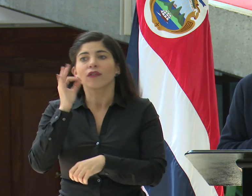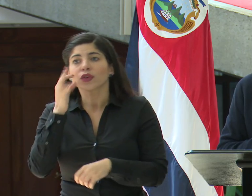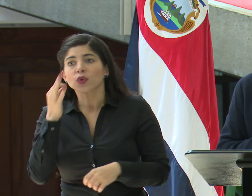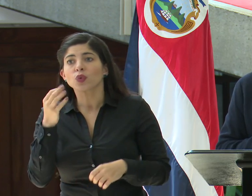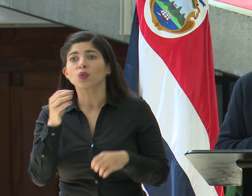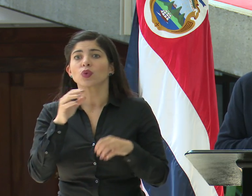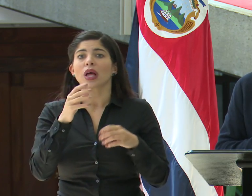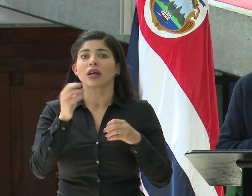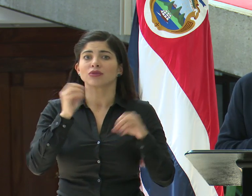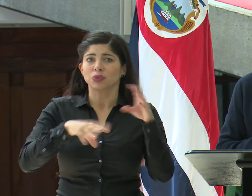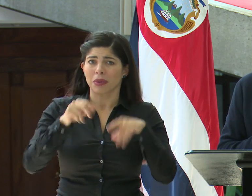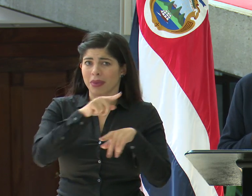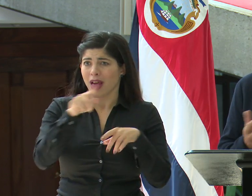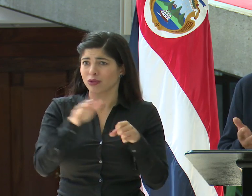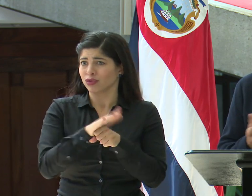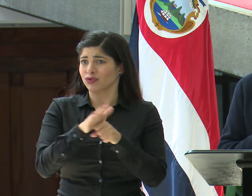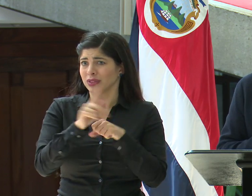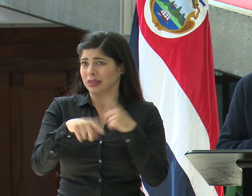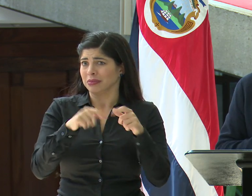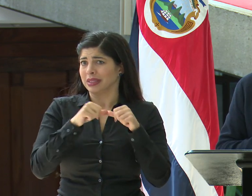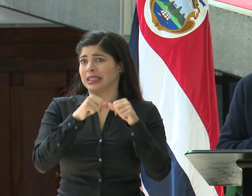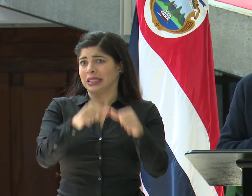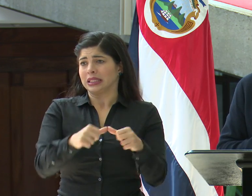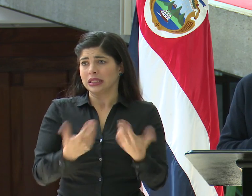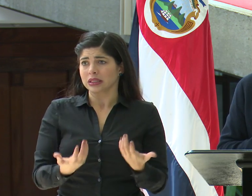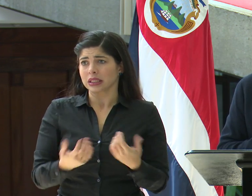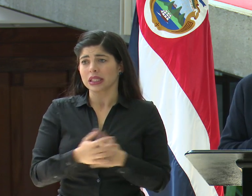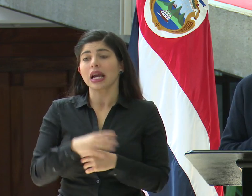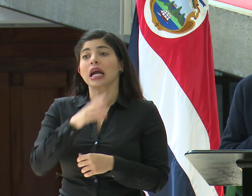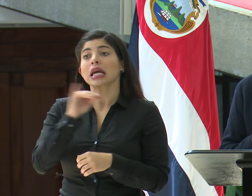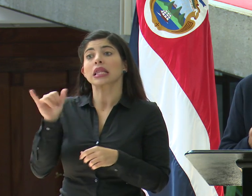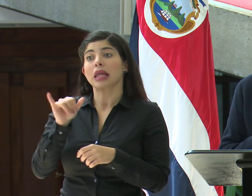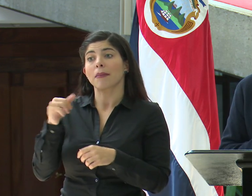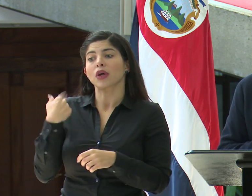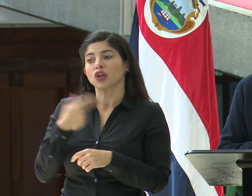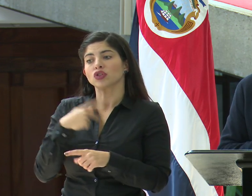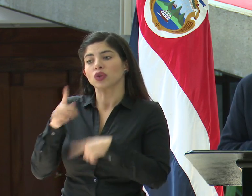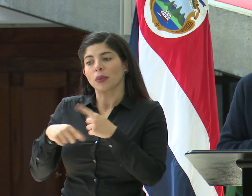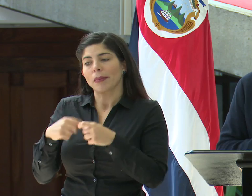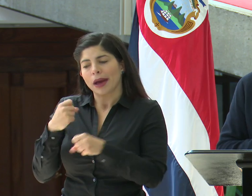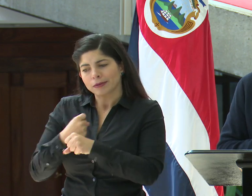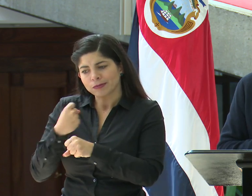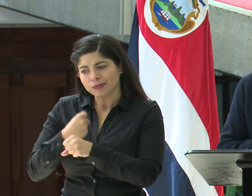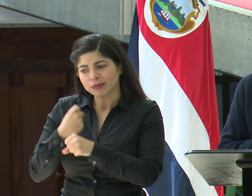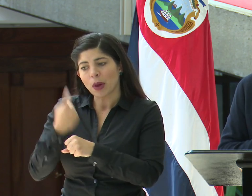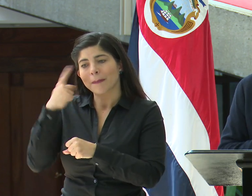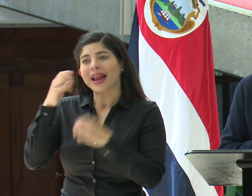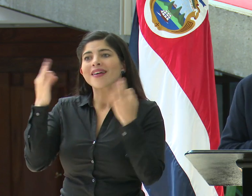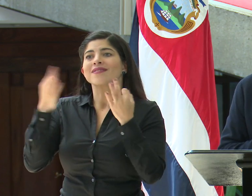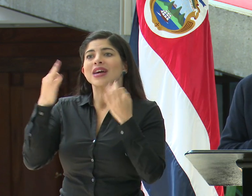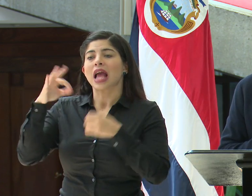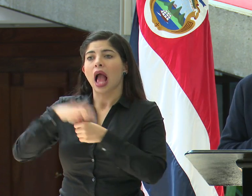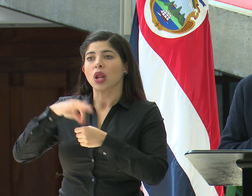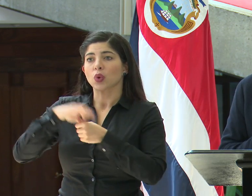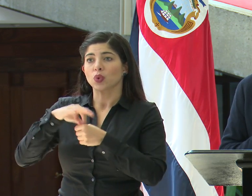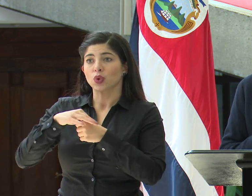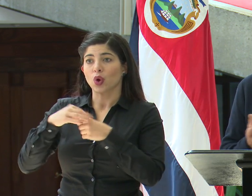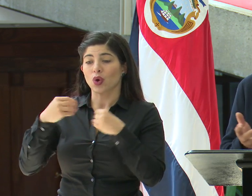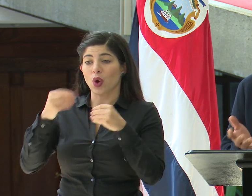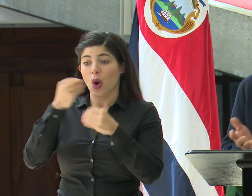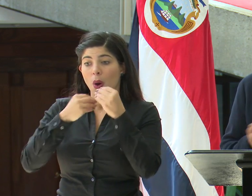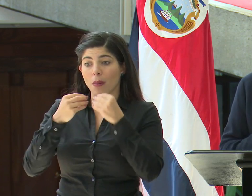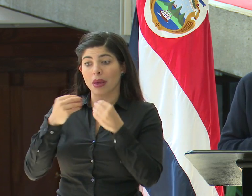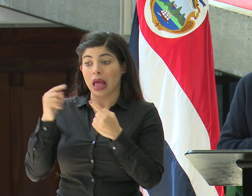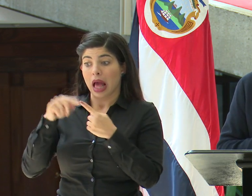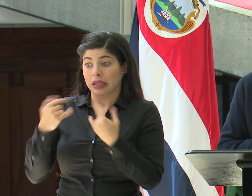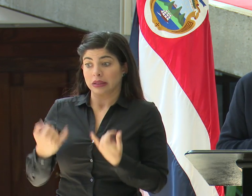supermercados y se están tomando todas las medidas necesarias para poder seguir desarrollando las ferias del agricultor, por lo menos hasta el